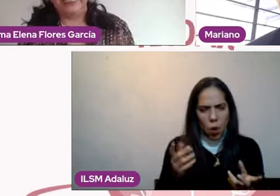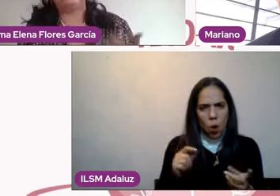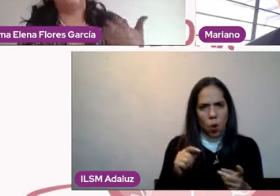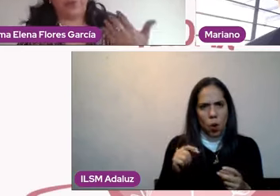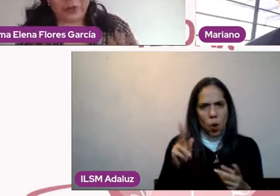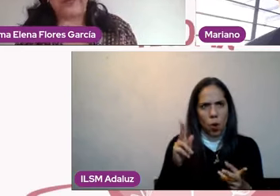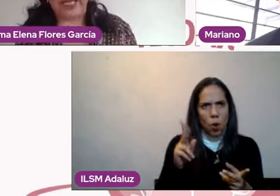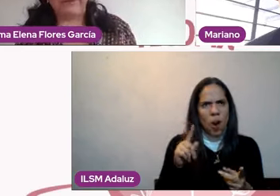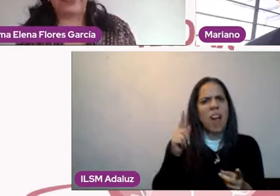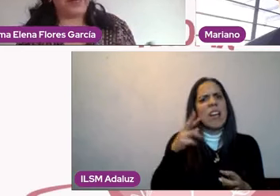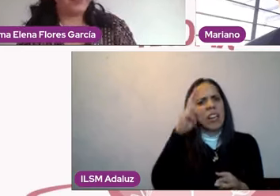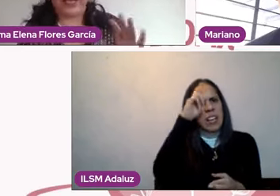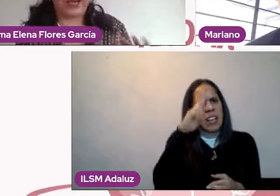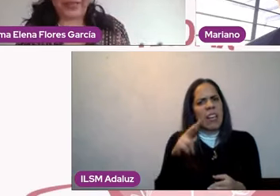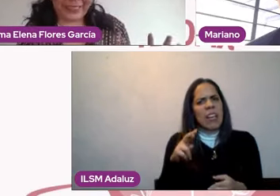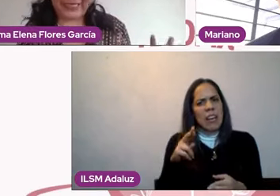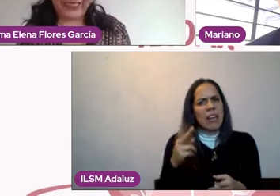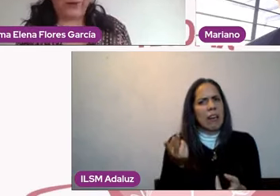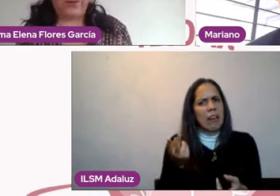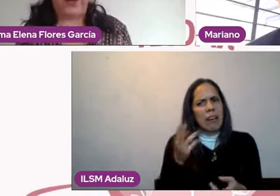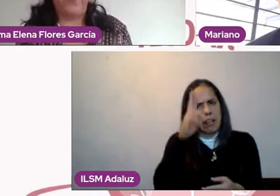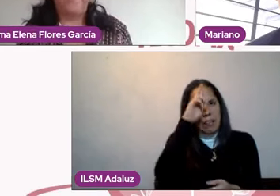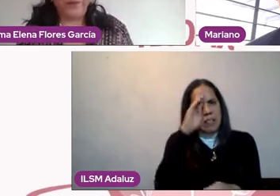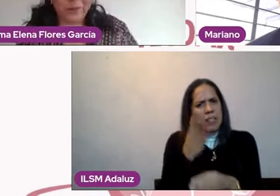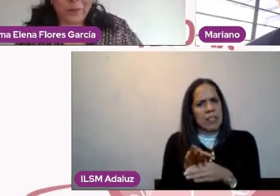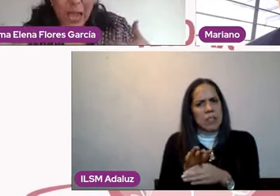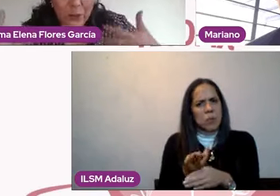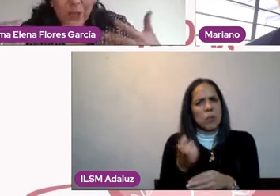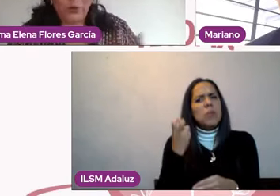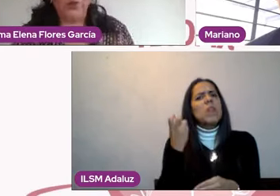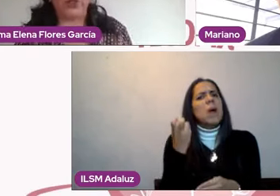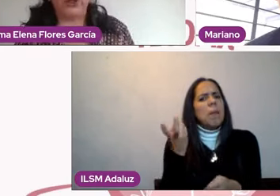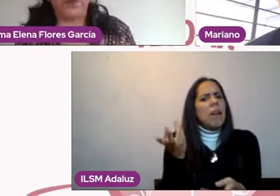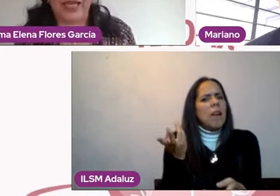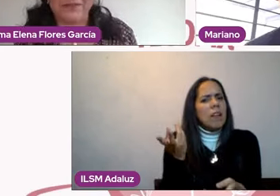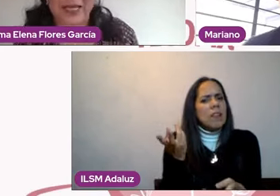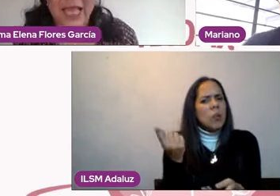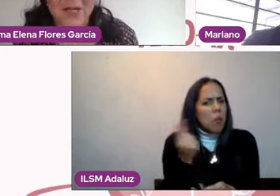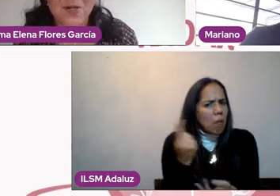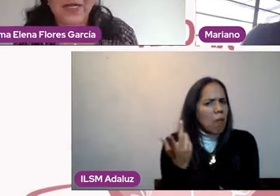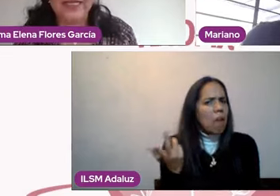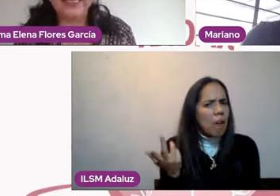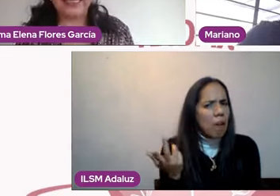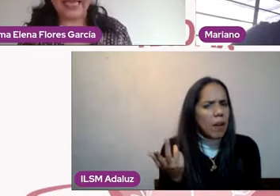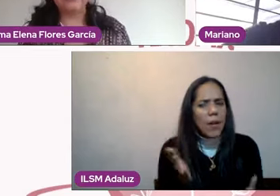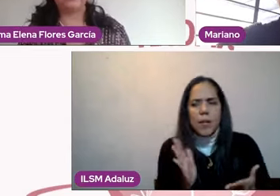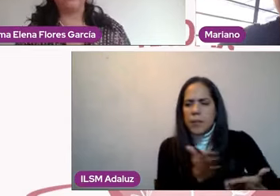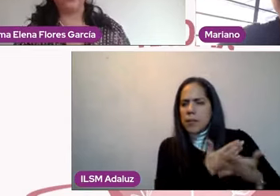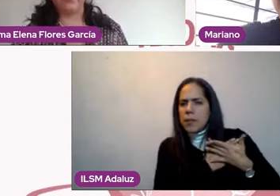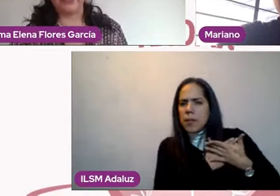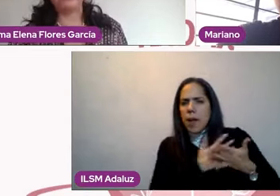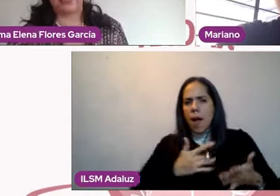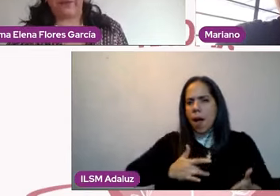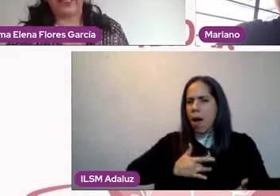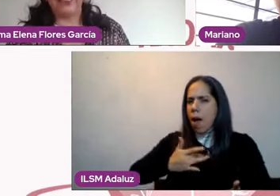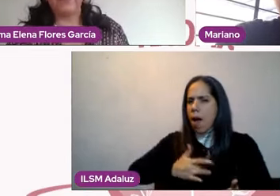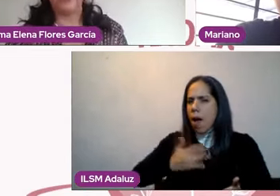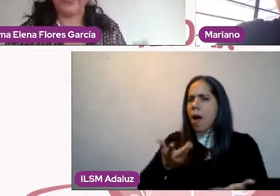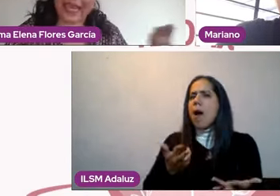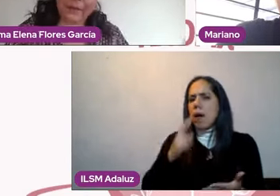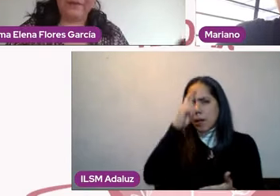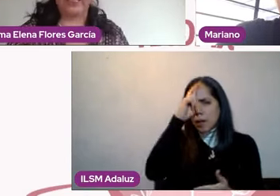la responsabilidad afectiva? Creo que acabas de decirlo, pero ahondando un poquito más, Mariano, ¿qué es la responsabilidad